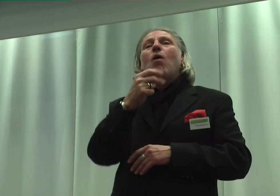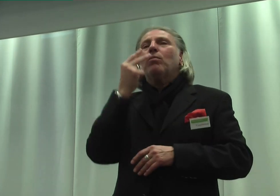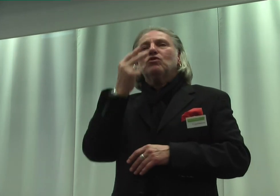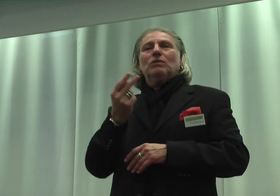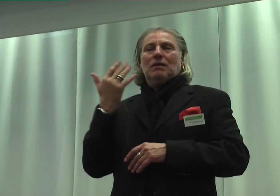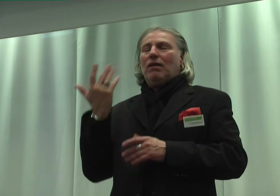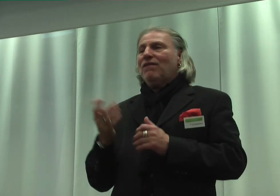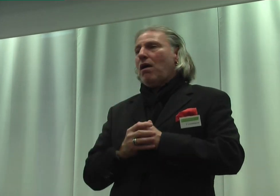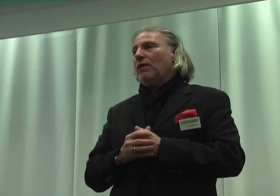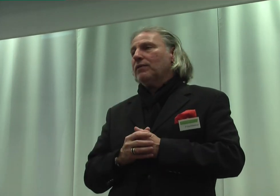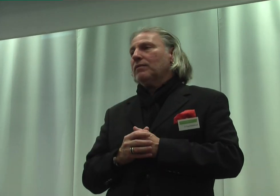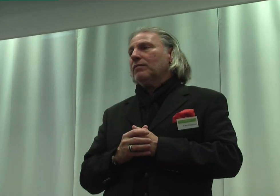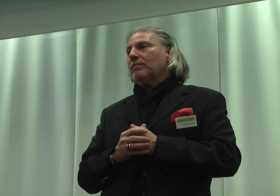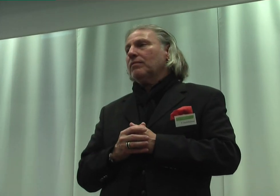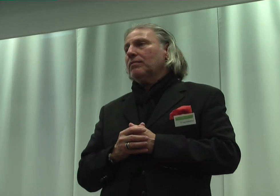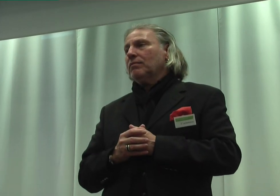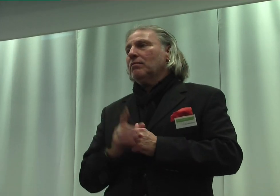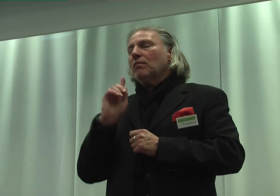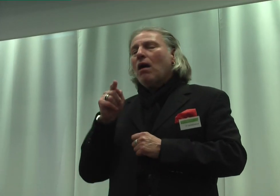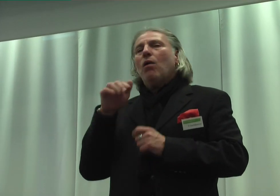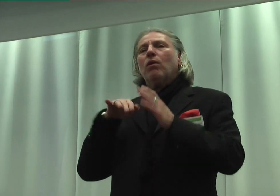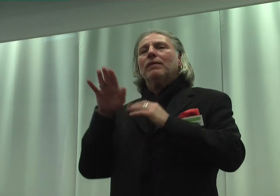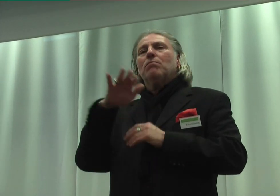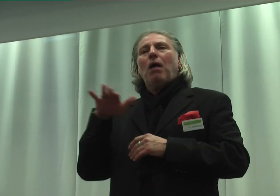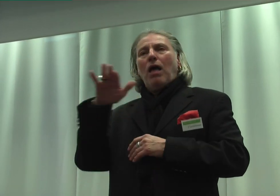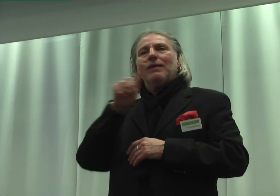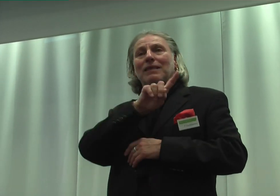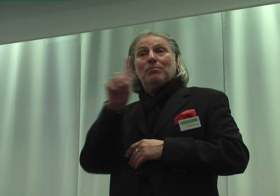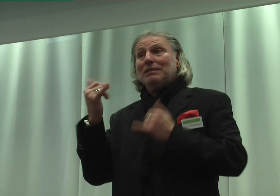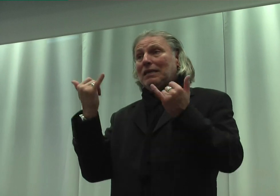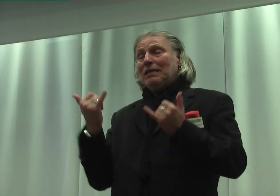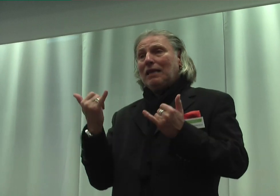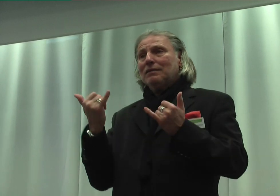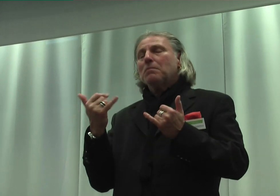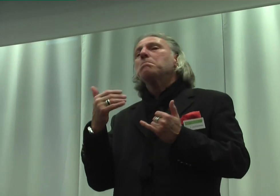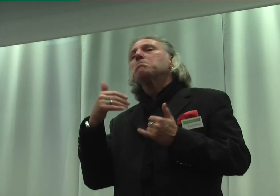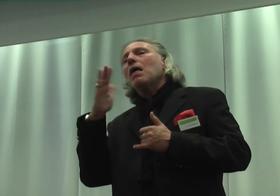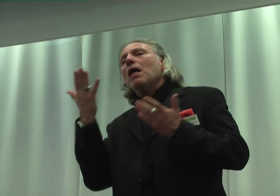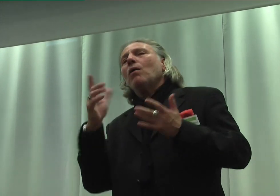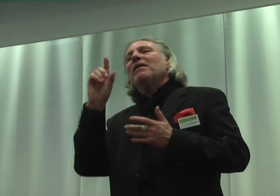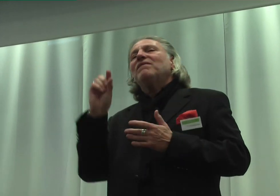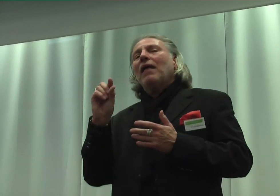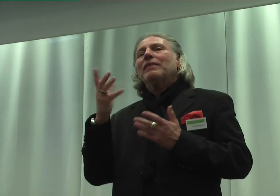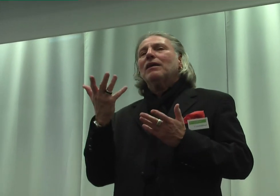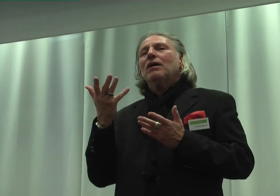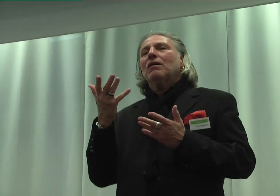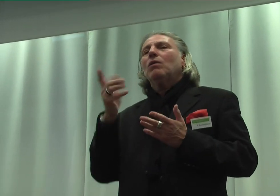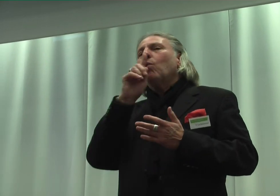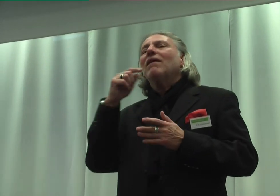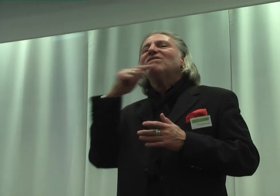und auch in Bereichen, die nicht mehr oder weniger weiße Fläche waren.